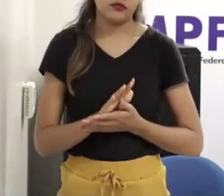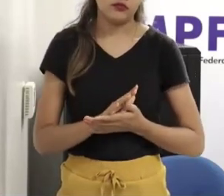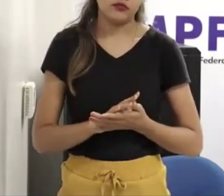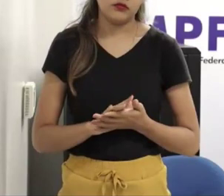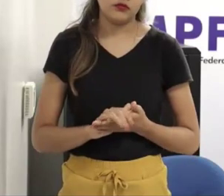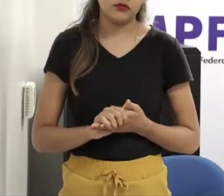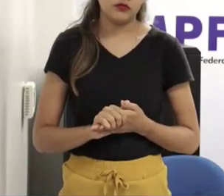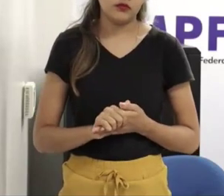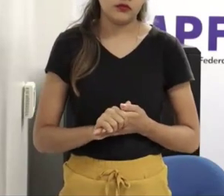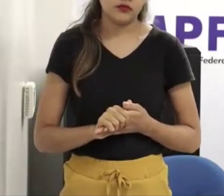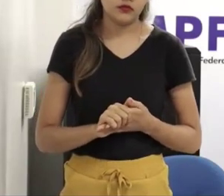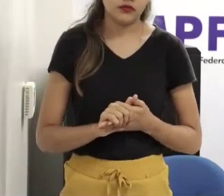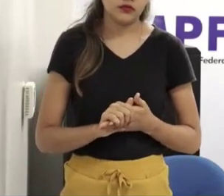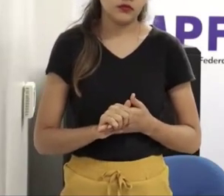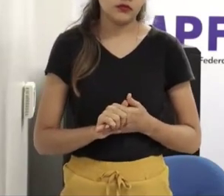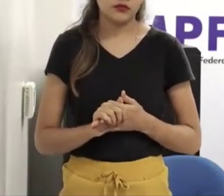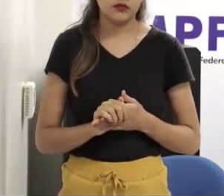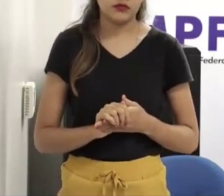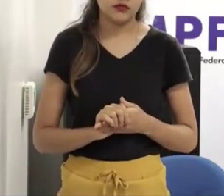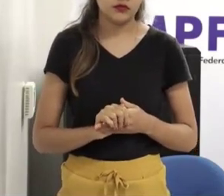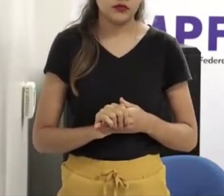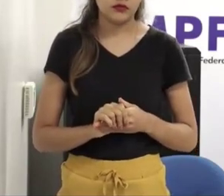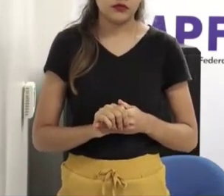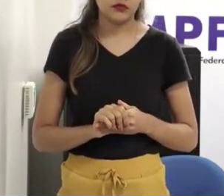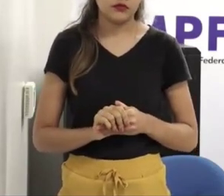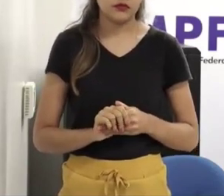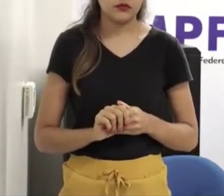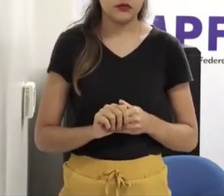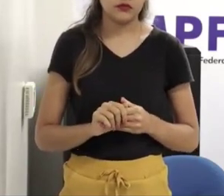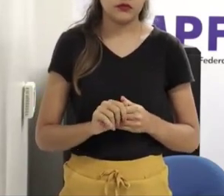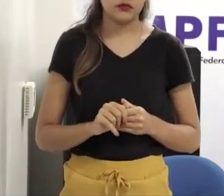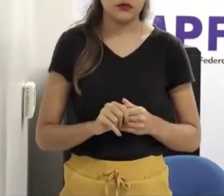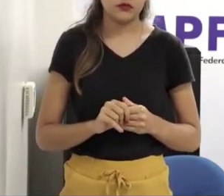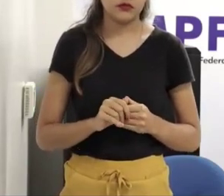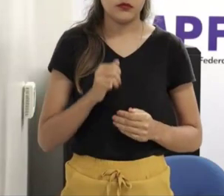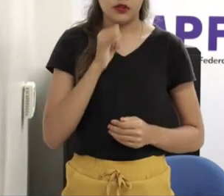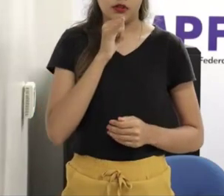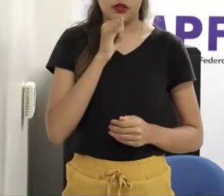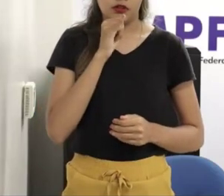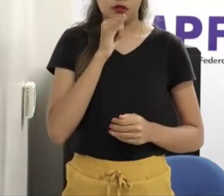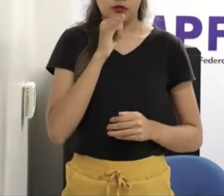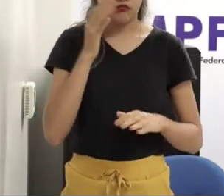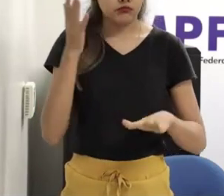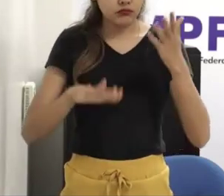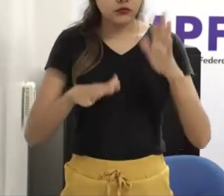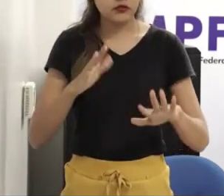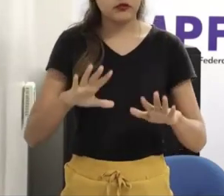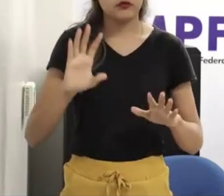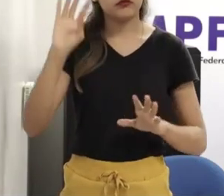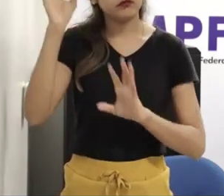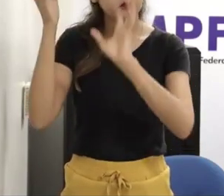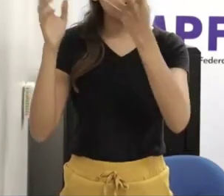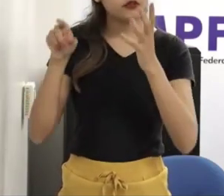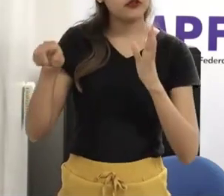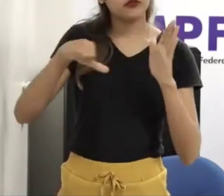reais, por que que não há denúncia, a maioria das vezes, nos crimes reais? Porque envolve um familiar, e isso é um